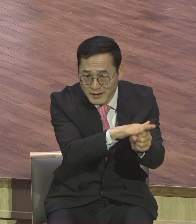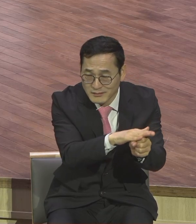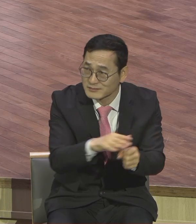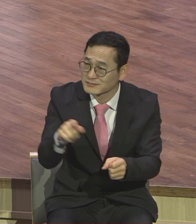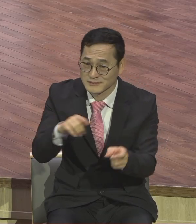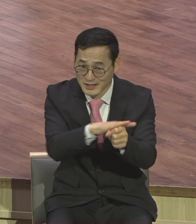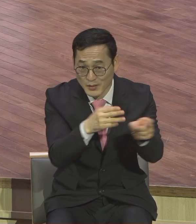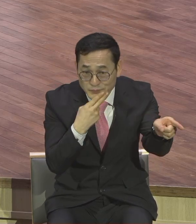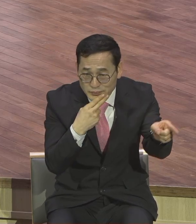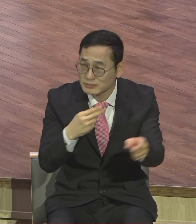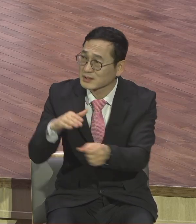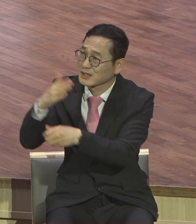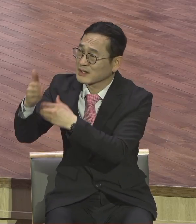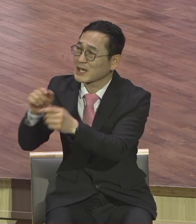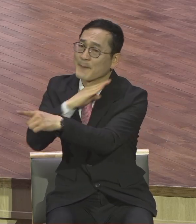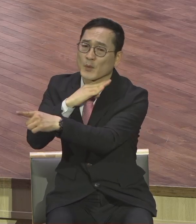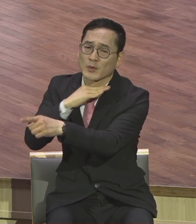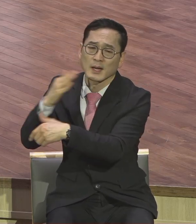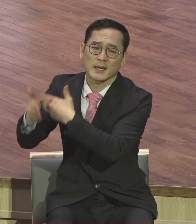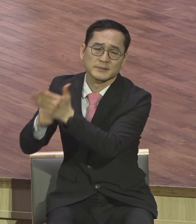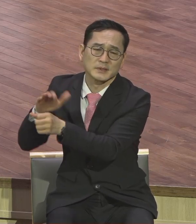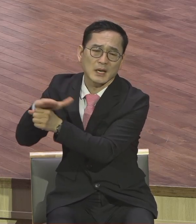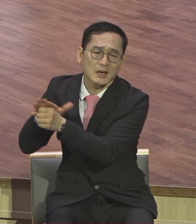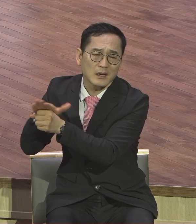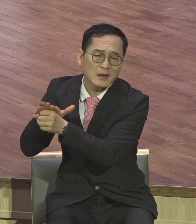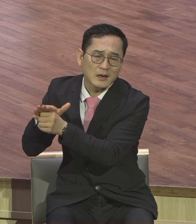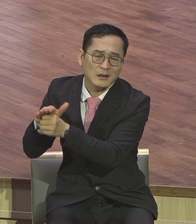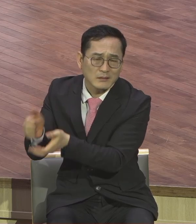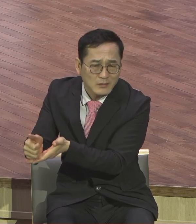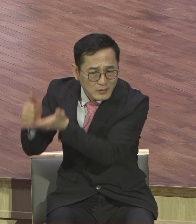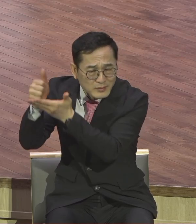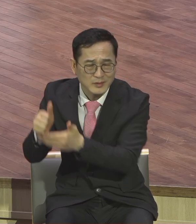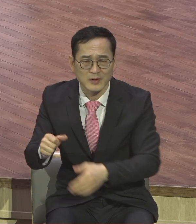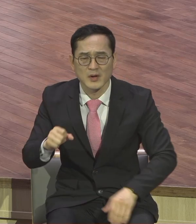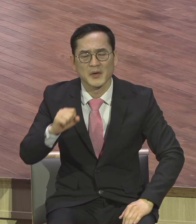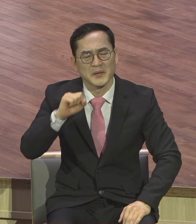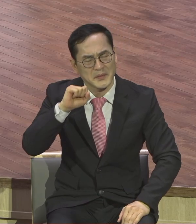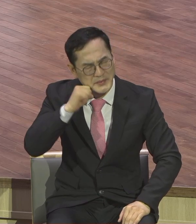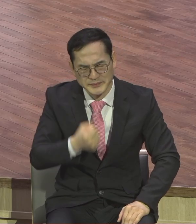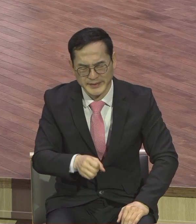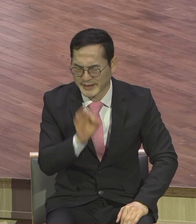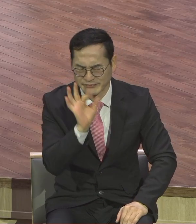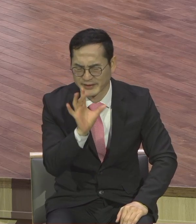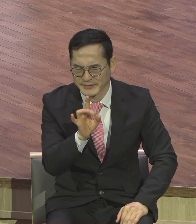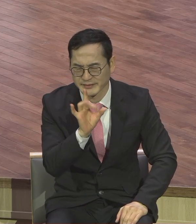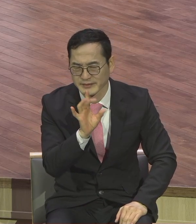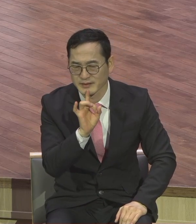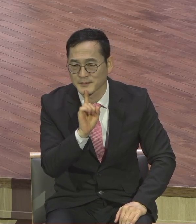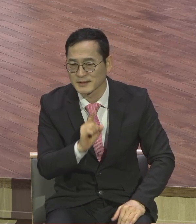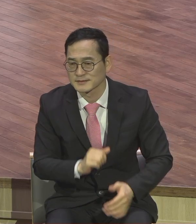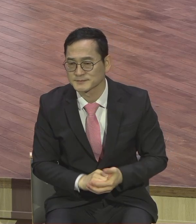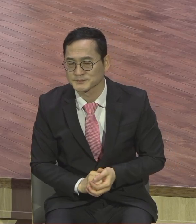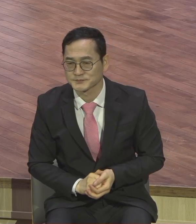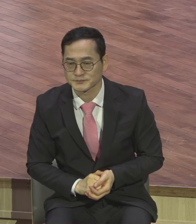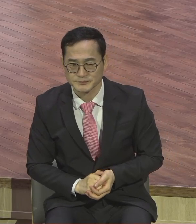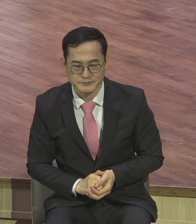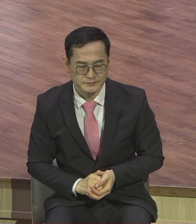결코 사도 바울은 이 오견명에 대해서 한 가지 중요한 영적 사실을 덧붙여서